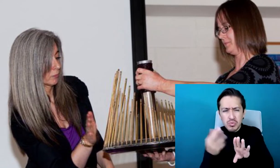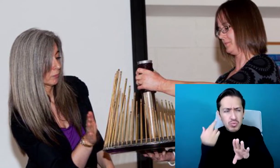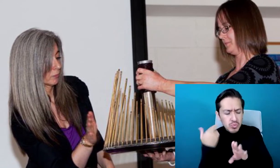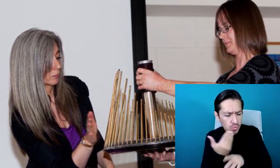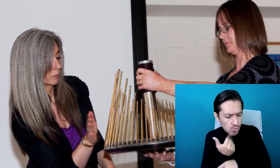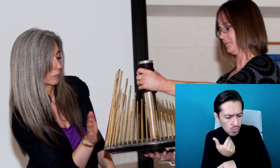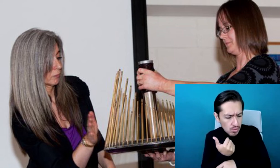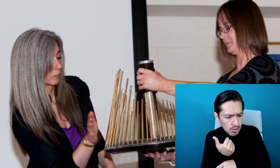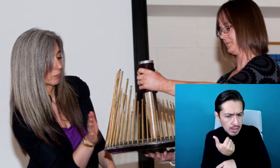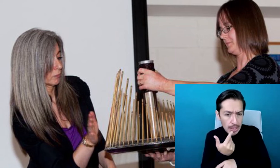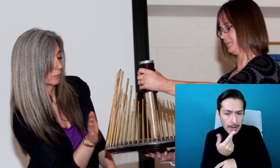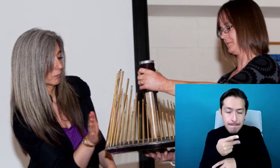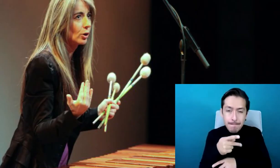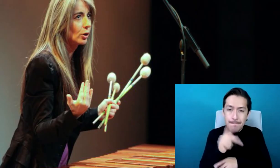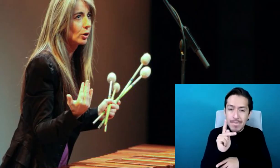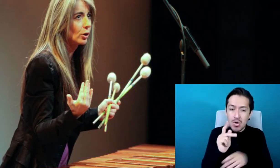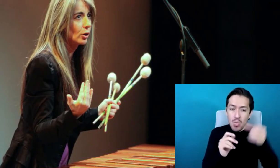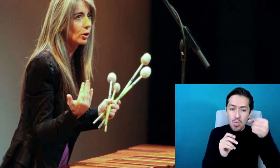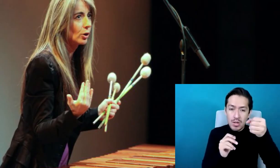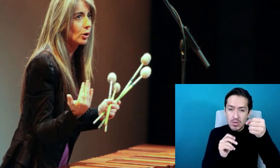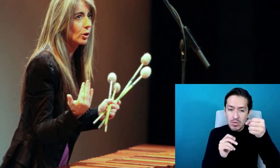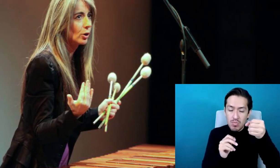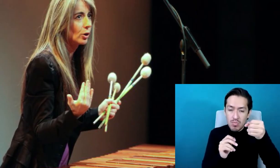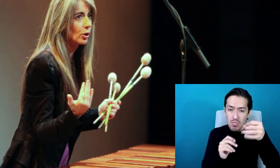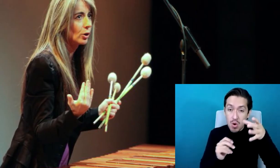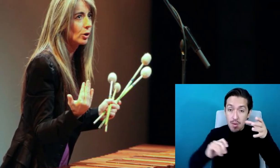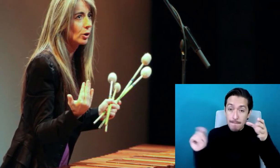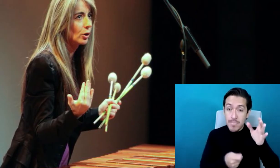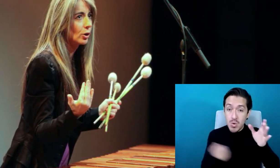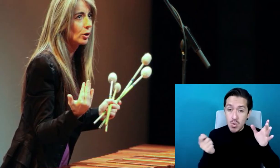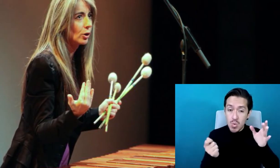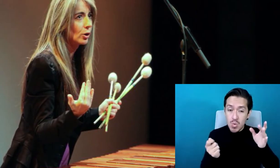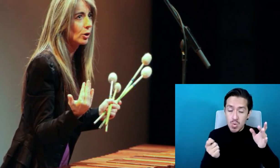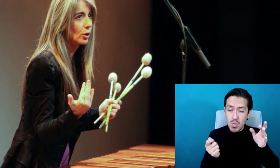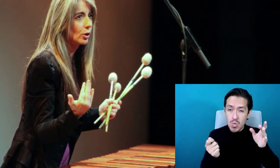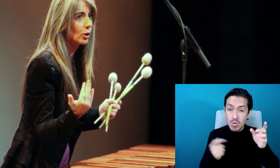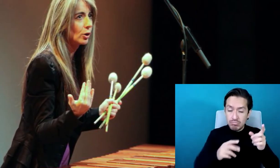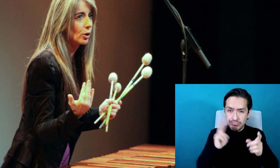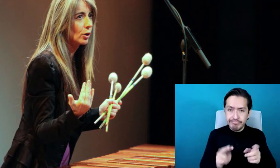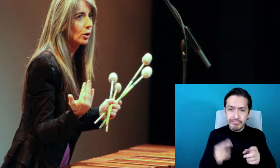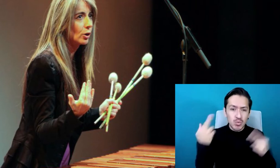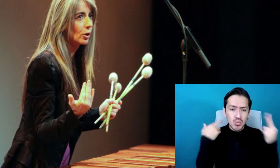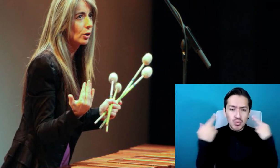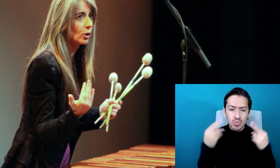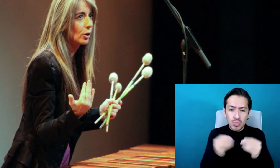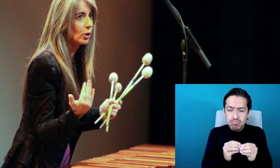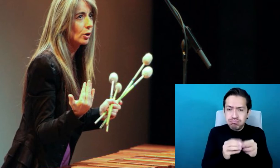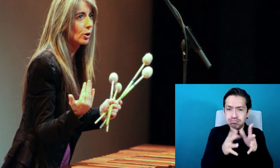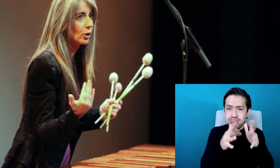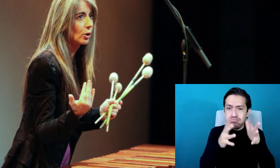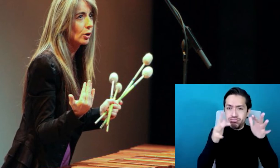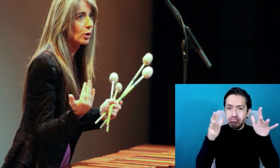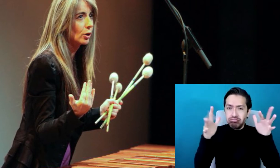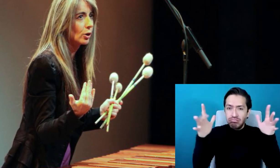darte más. Pero en el momento en que quitas la mano y le pegas otra vez a la barra, el sonido aflora